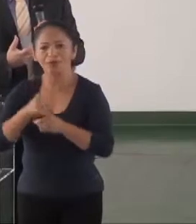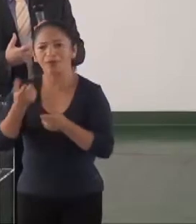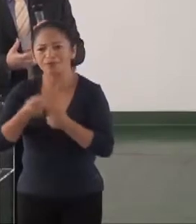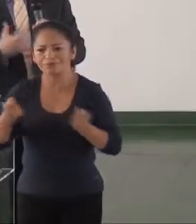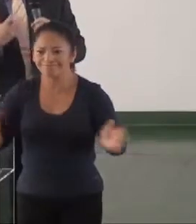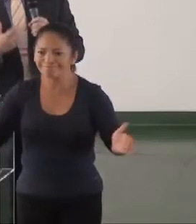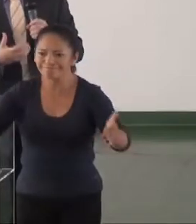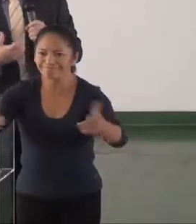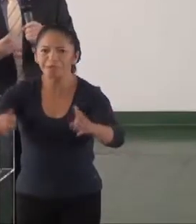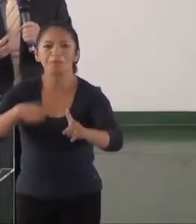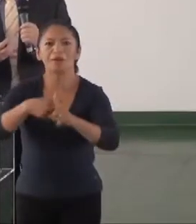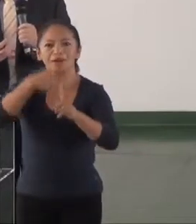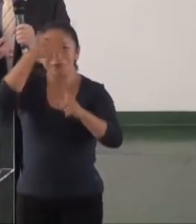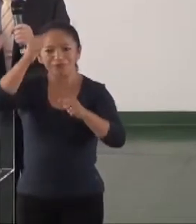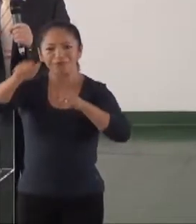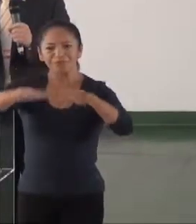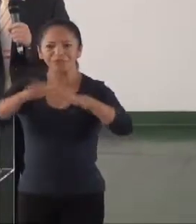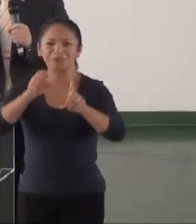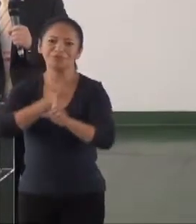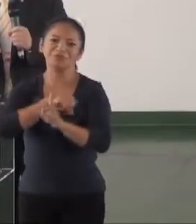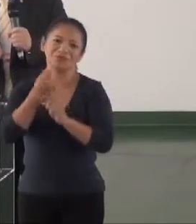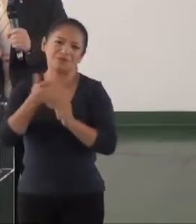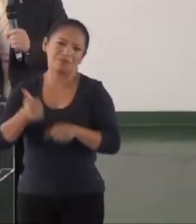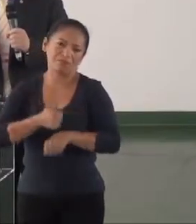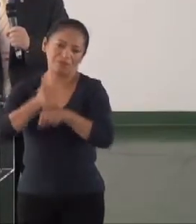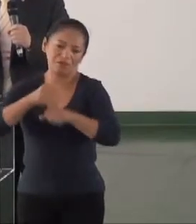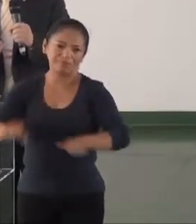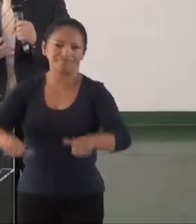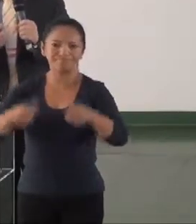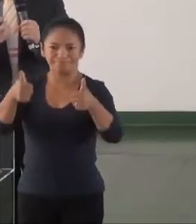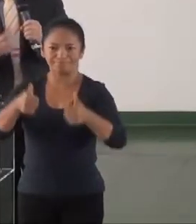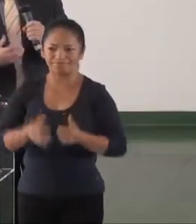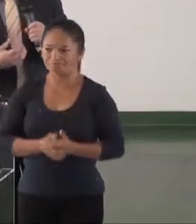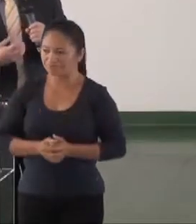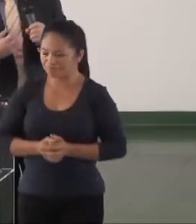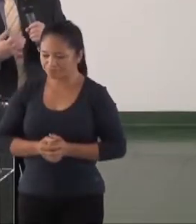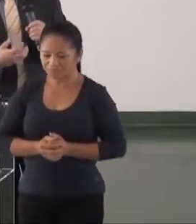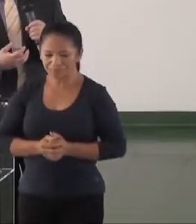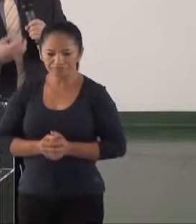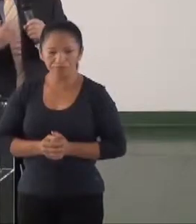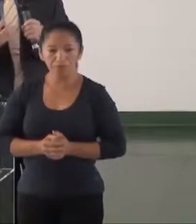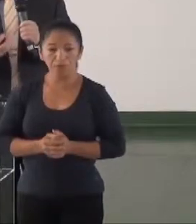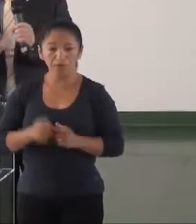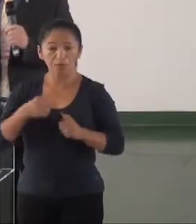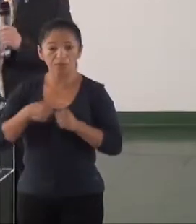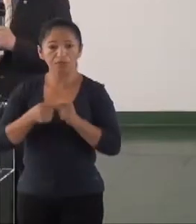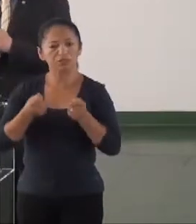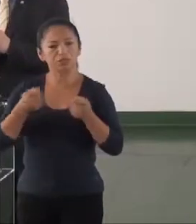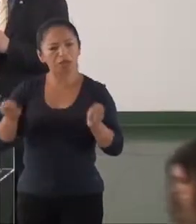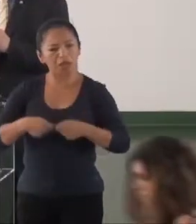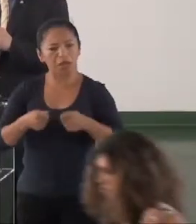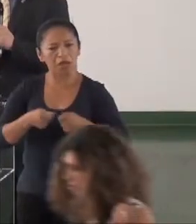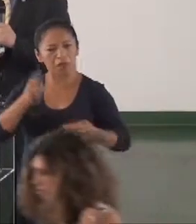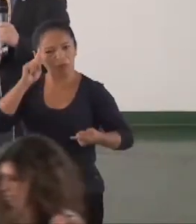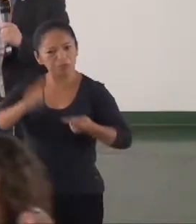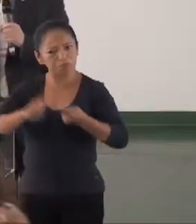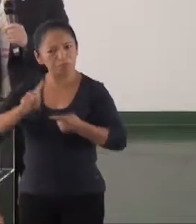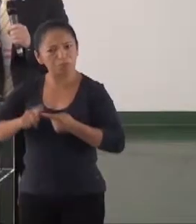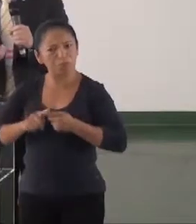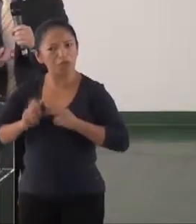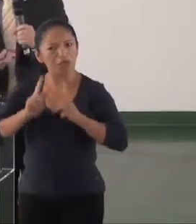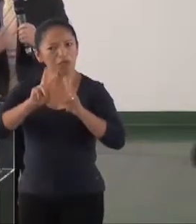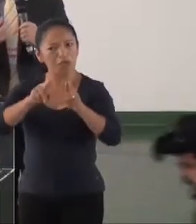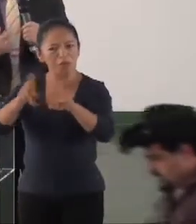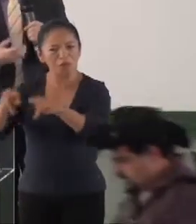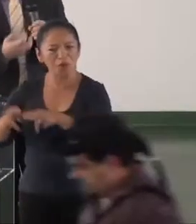movimentos sociais para a gente poder fazer um contraponto adequado. Mas